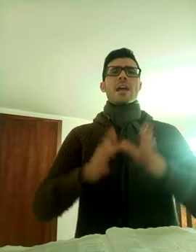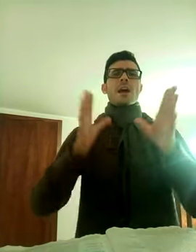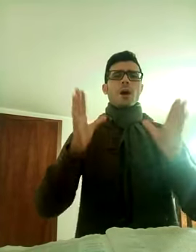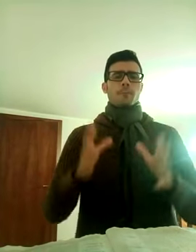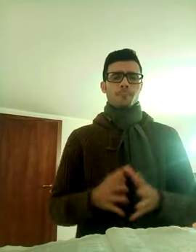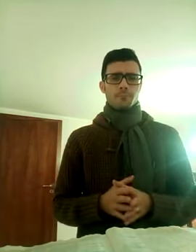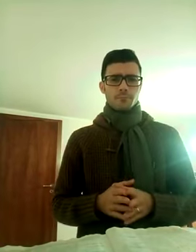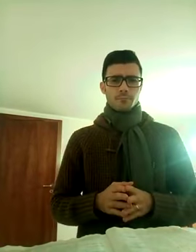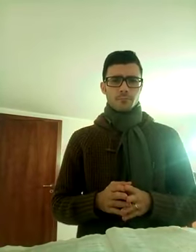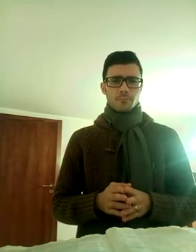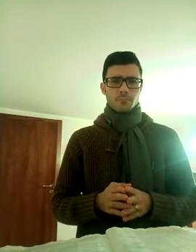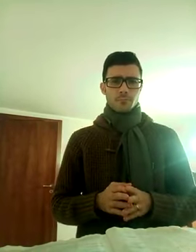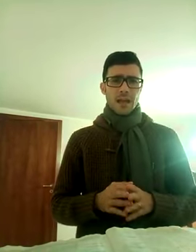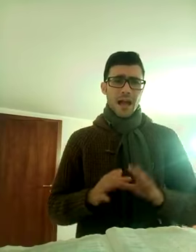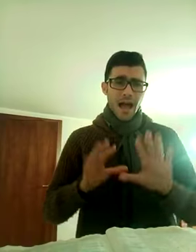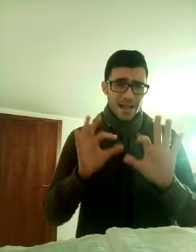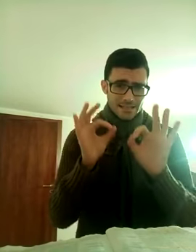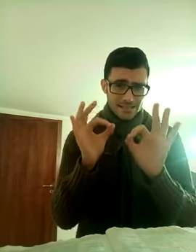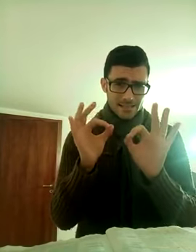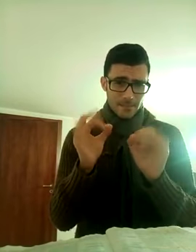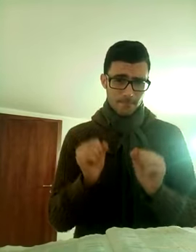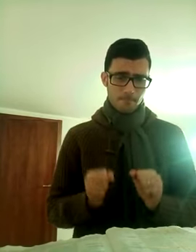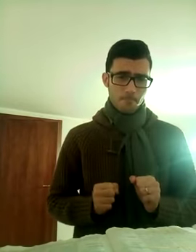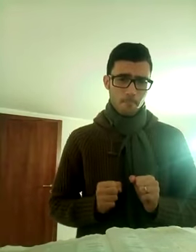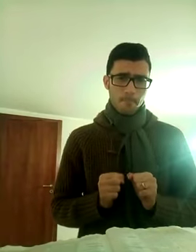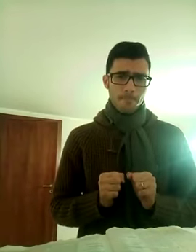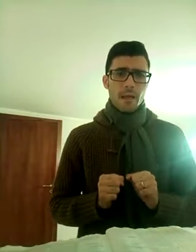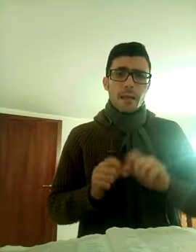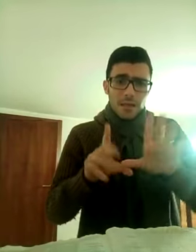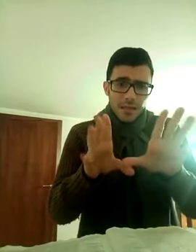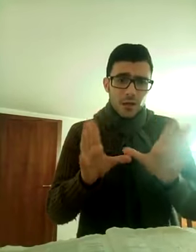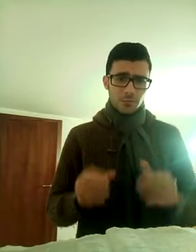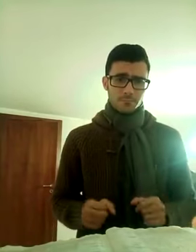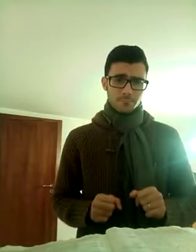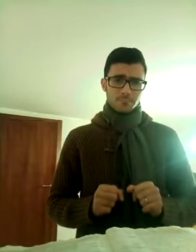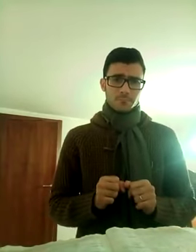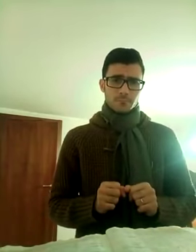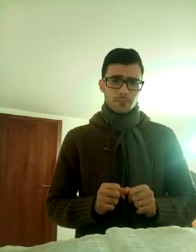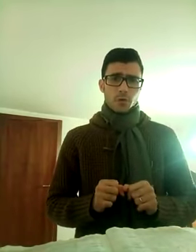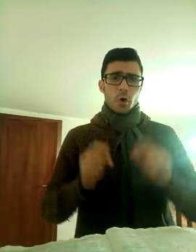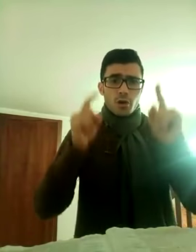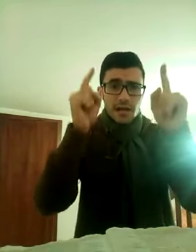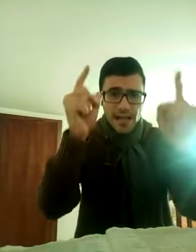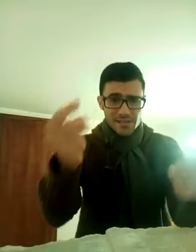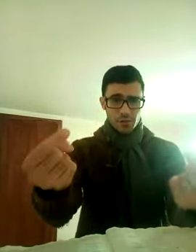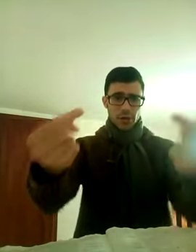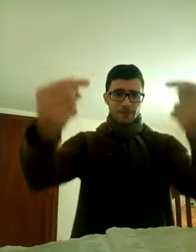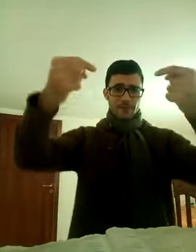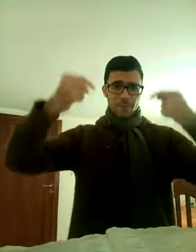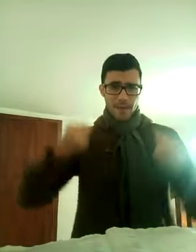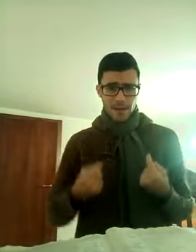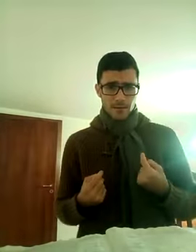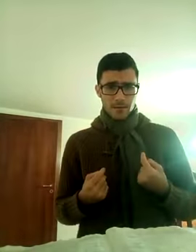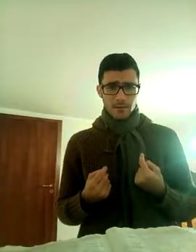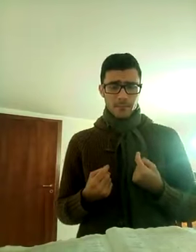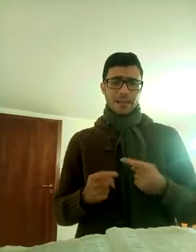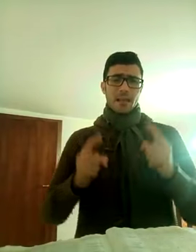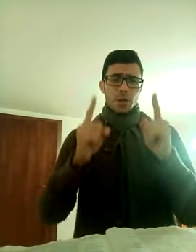io, anzi, io, con Cristo che vive in me, perché il